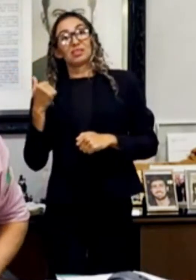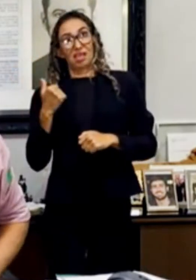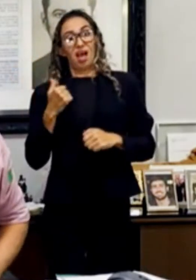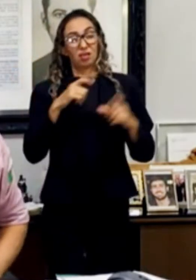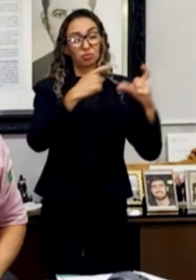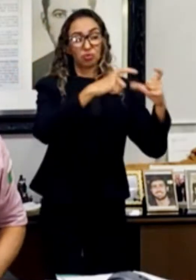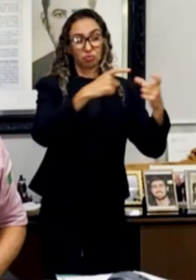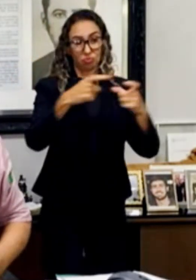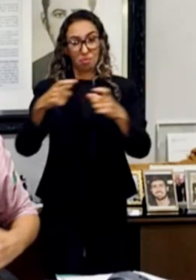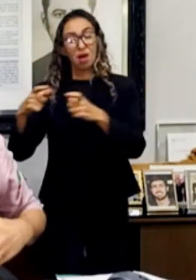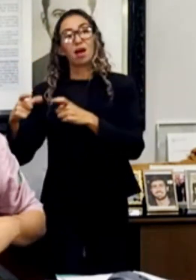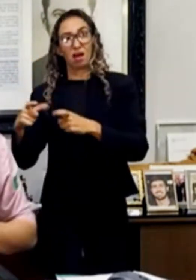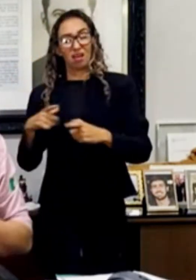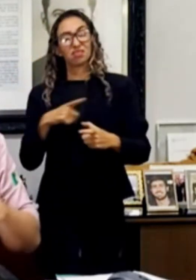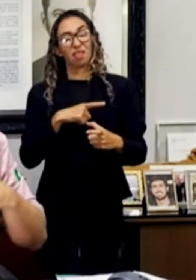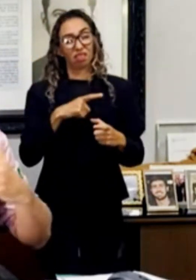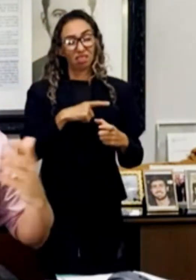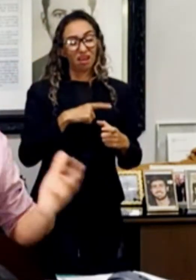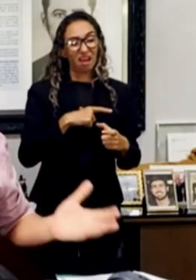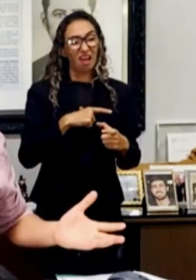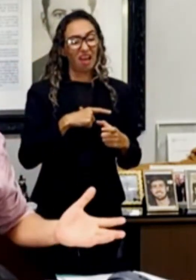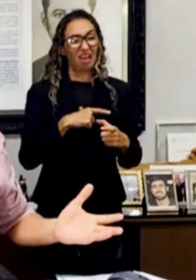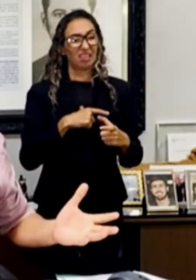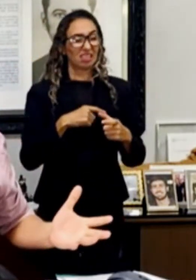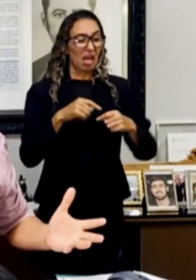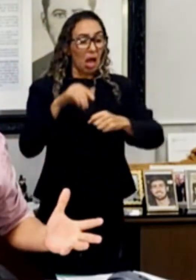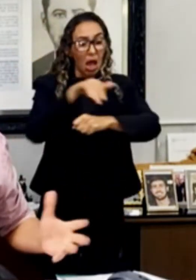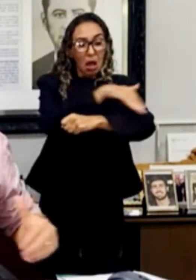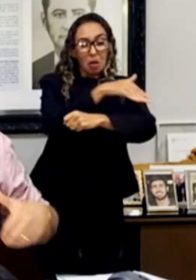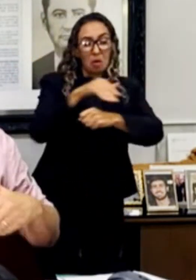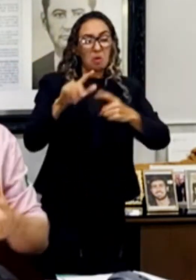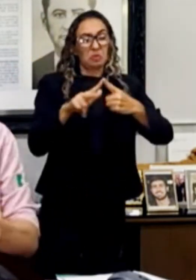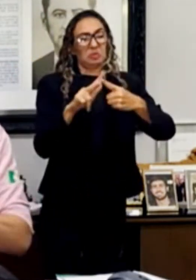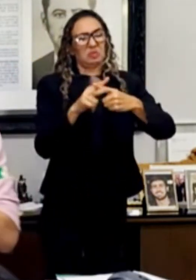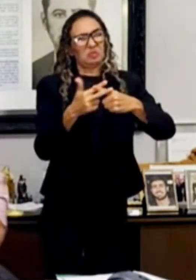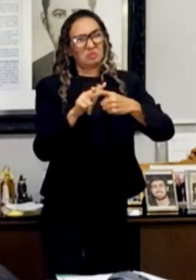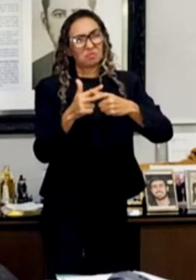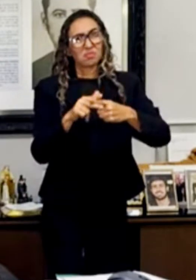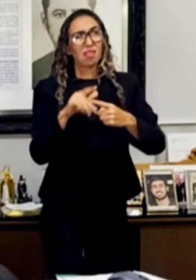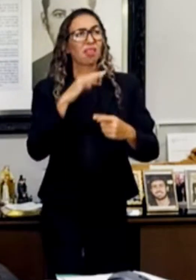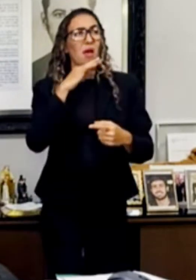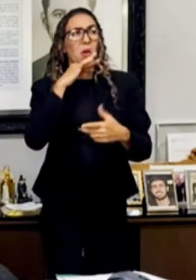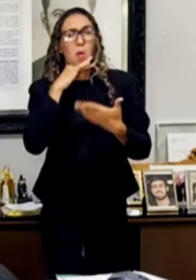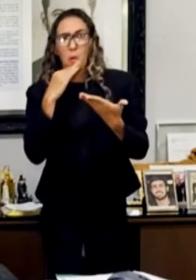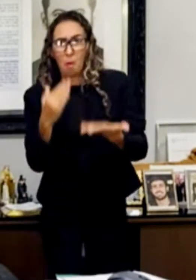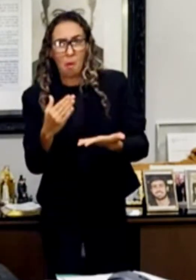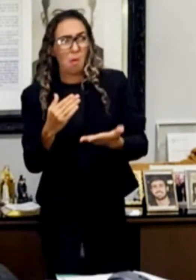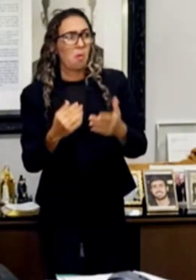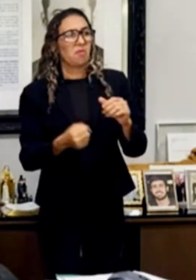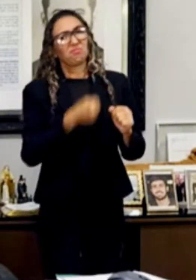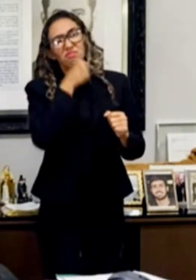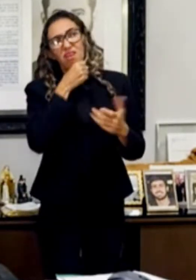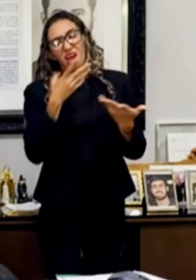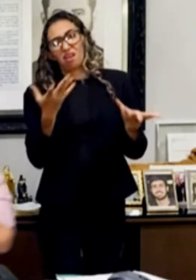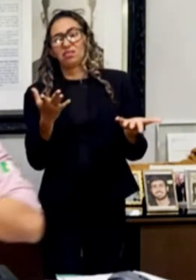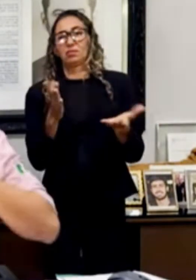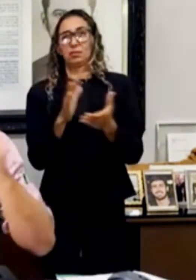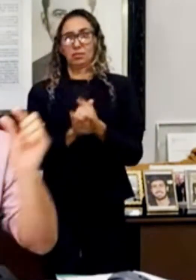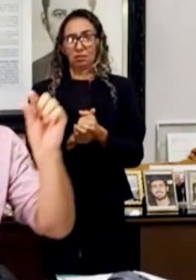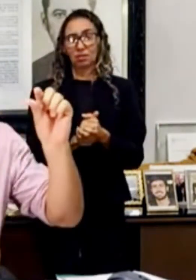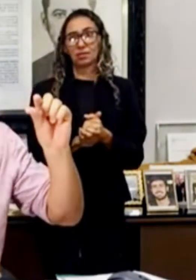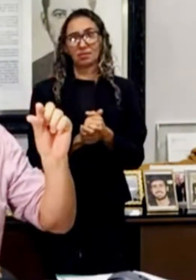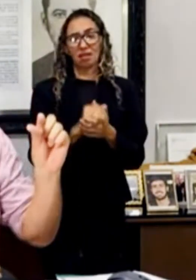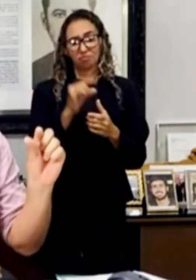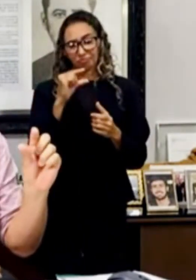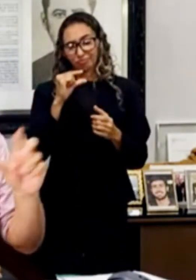tal, foi feita uma malha viária casca de ovo. Uma malha viária, ou quando ela não tá muito velha, como um centro histórico, ela foi